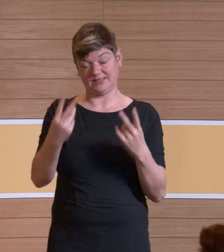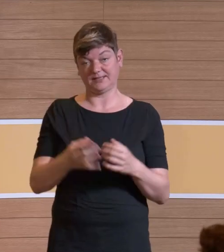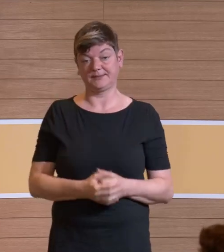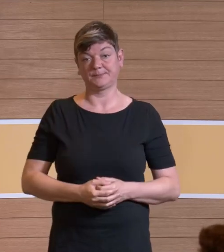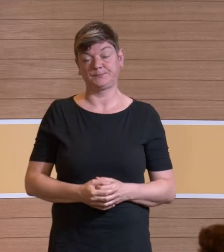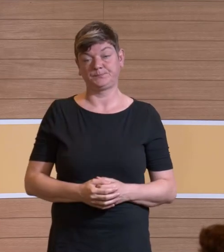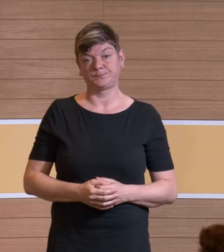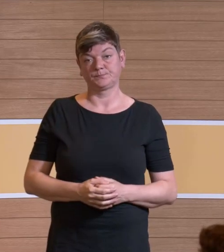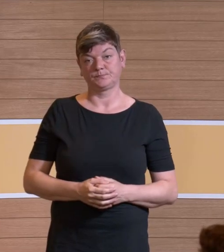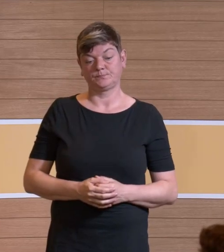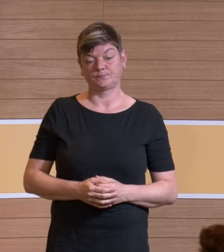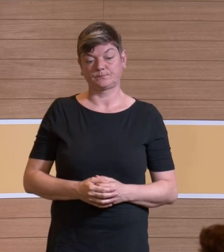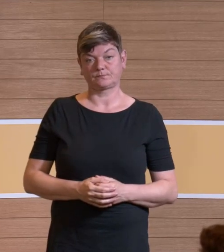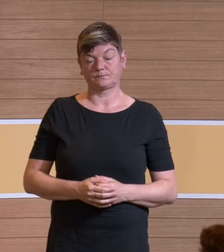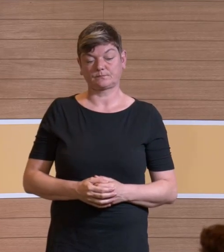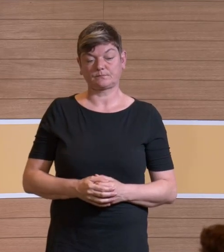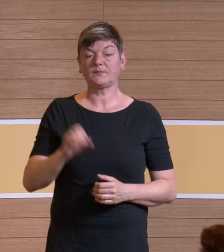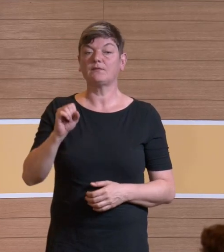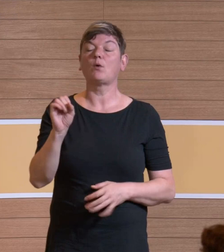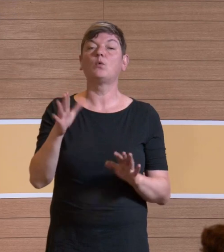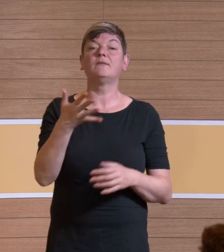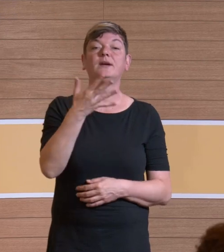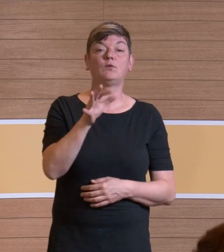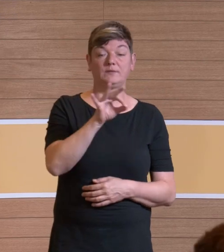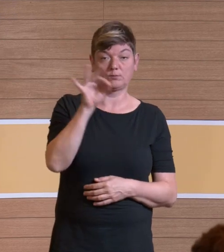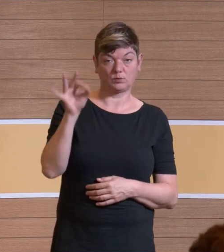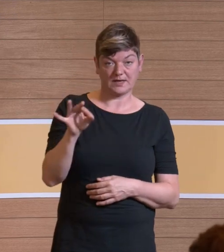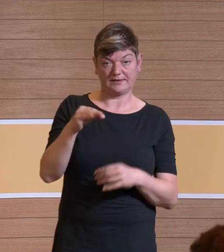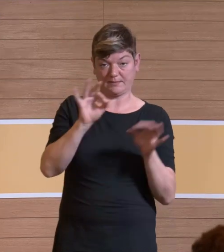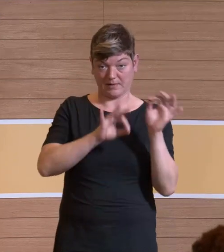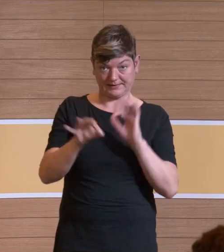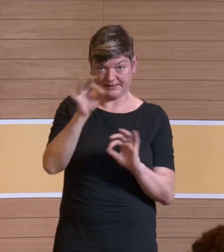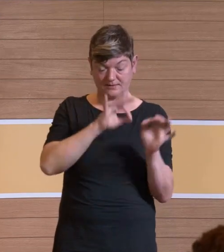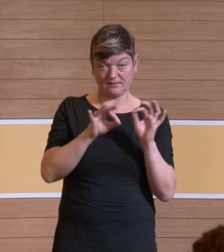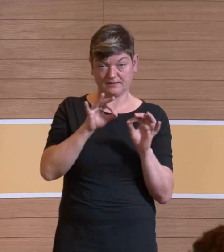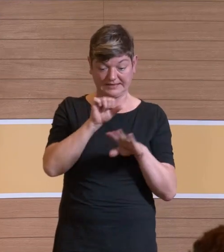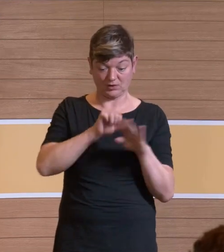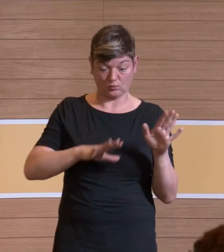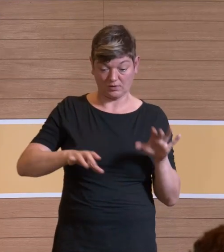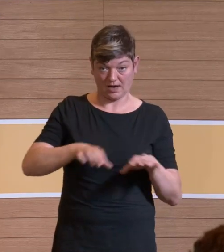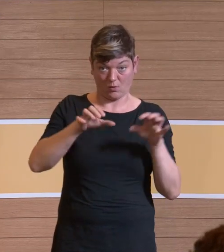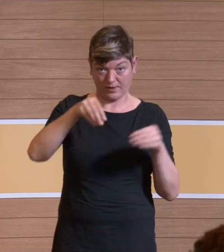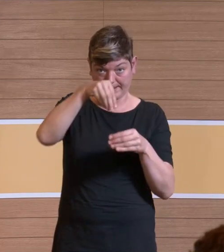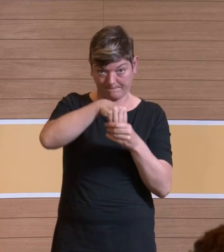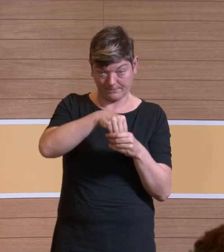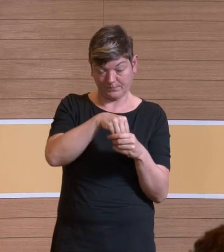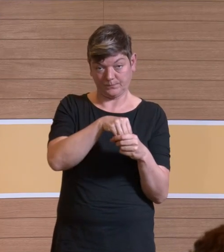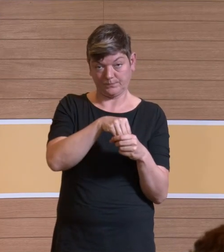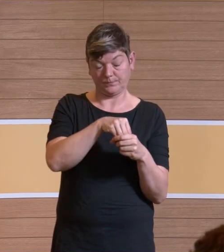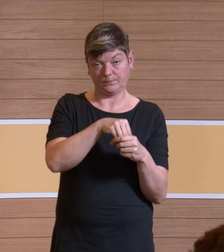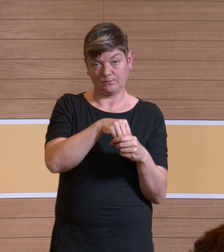etwa 50 Prozent der Partikel, die im chirurgischen Rauch enthalten sind,